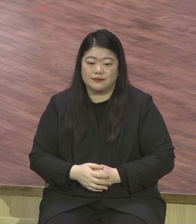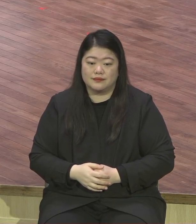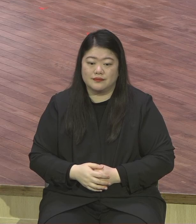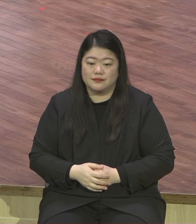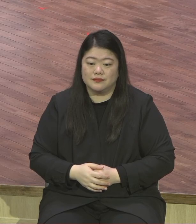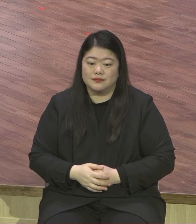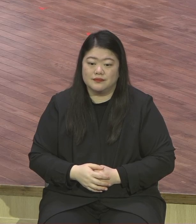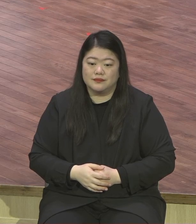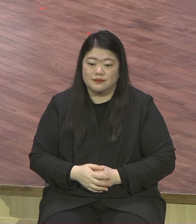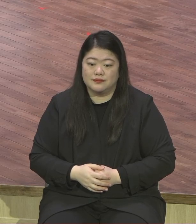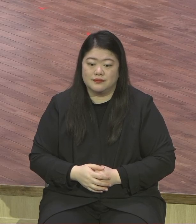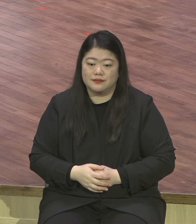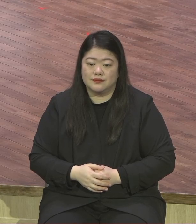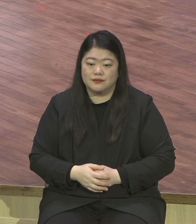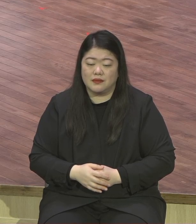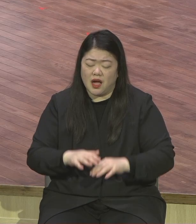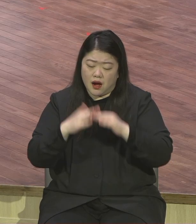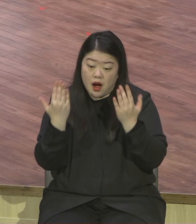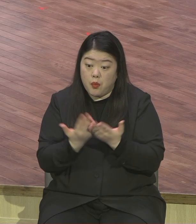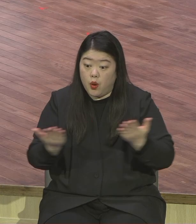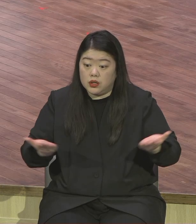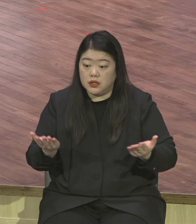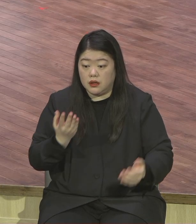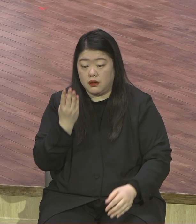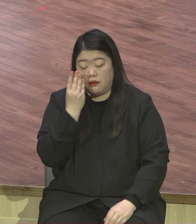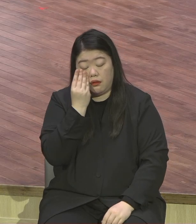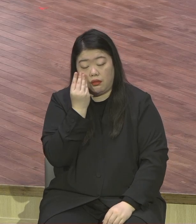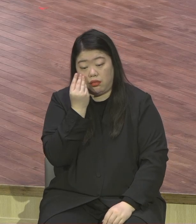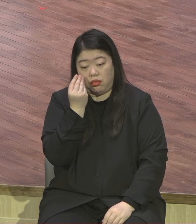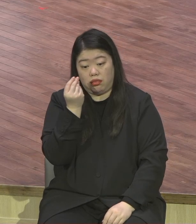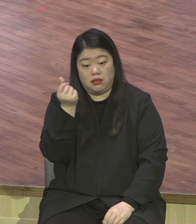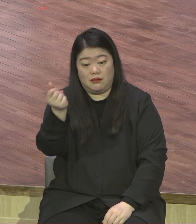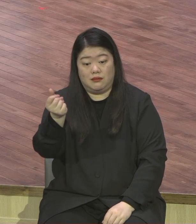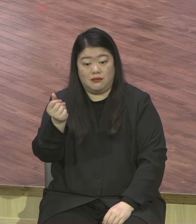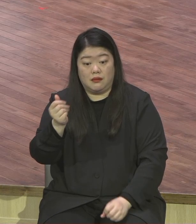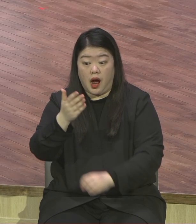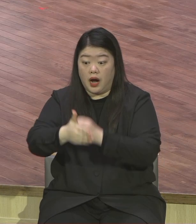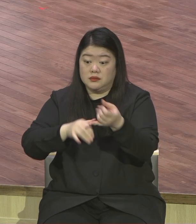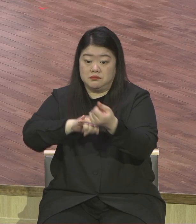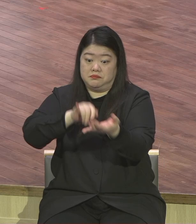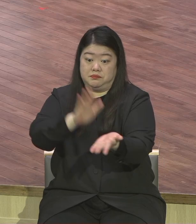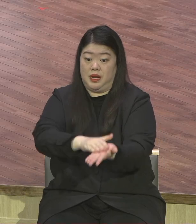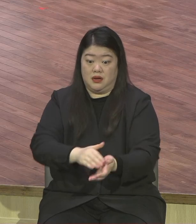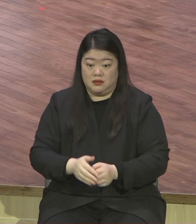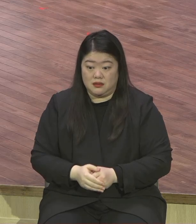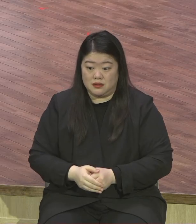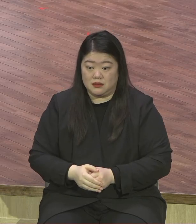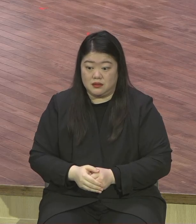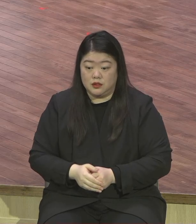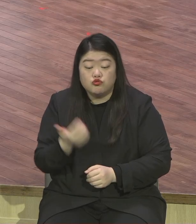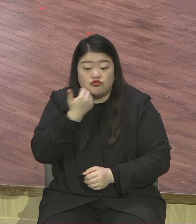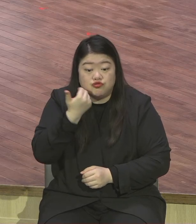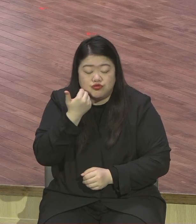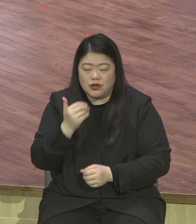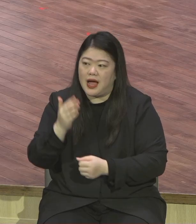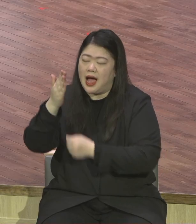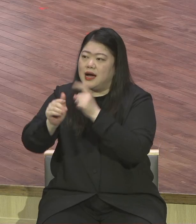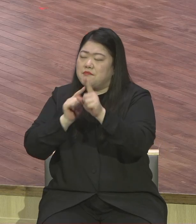하는 일이 다 형통하게 돼 약속했어요 말씀을 사모하는 사람 형제 여러분